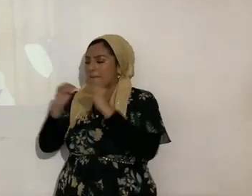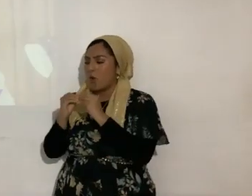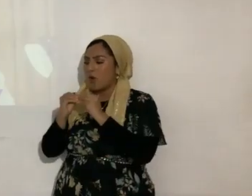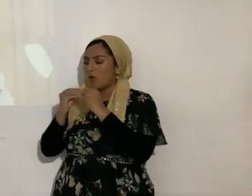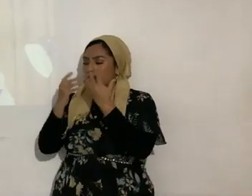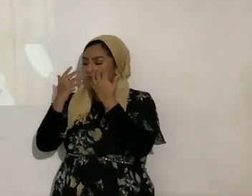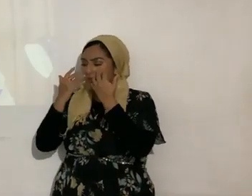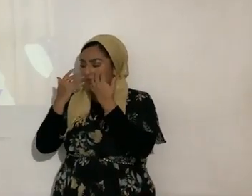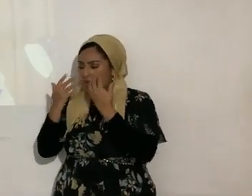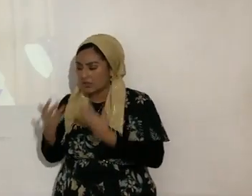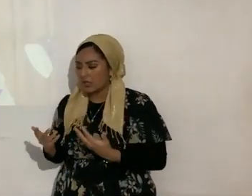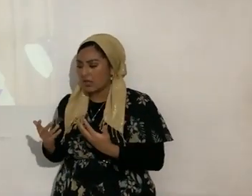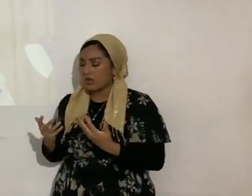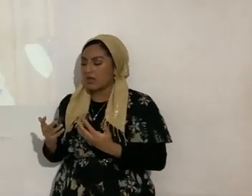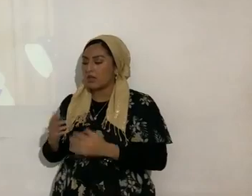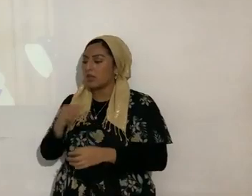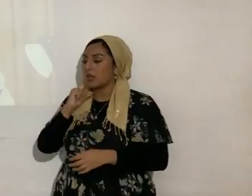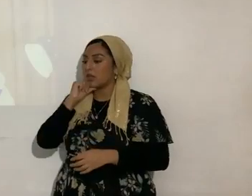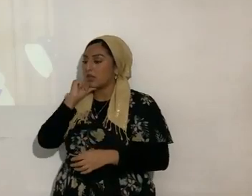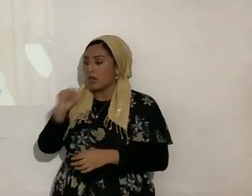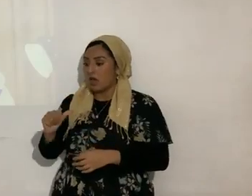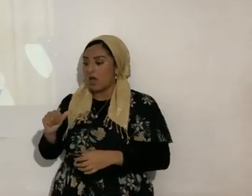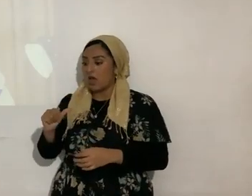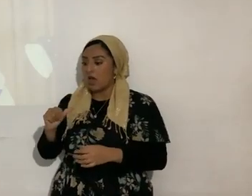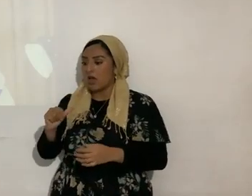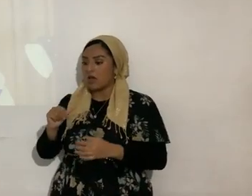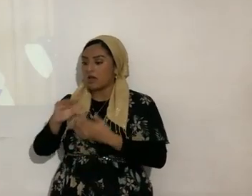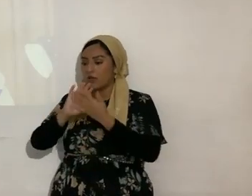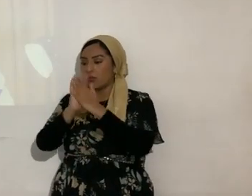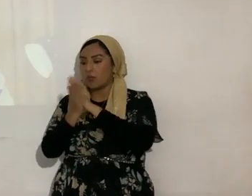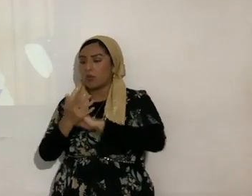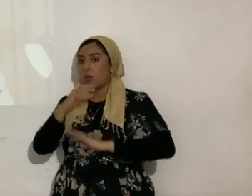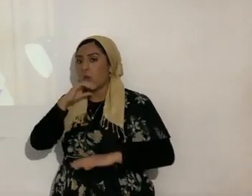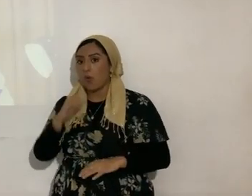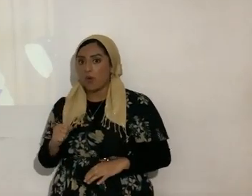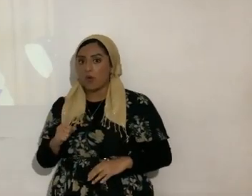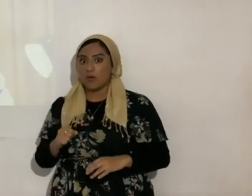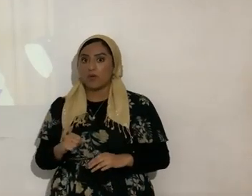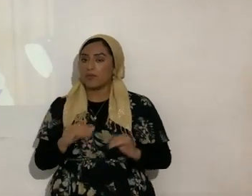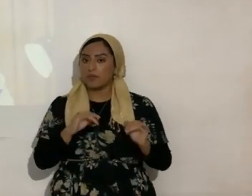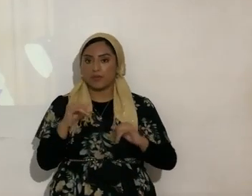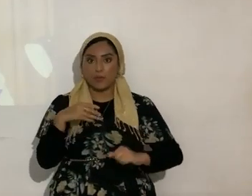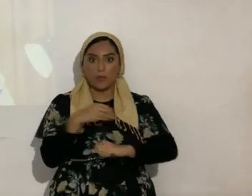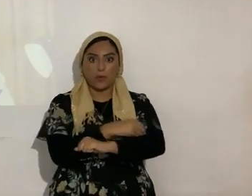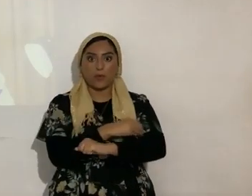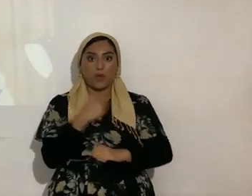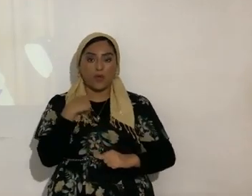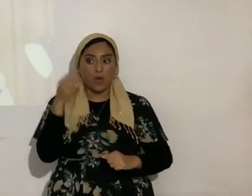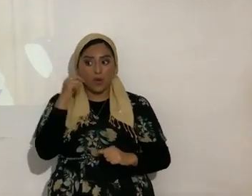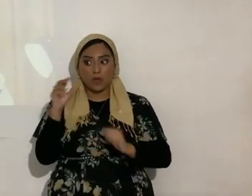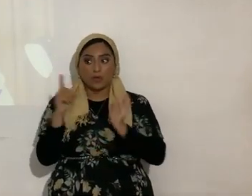no llegar a hacerlo tremenda respuesta también cuando y ese médico eso yo también